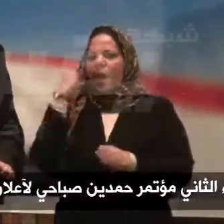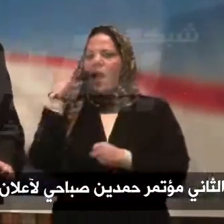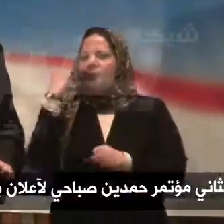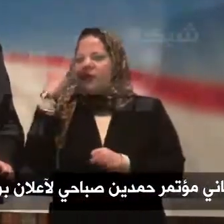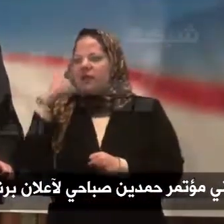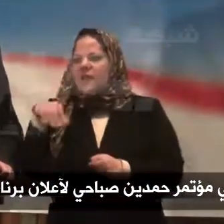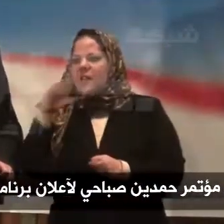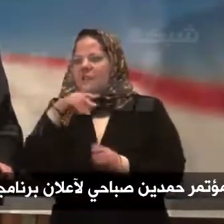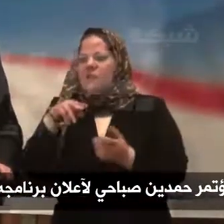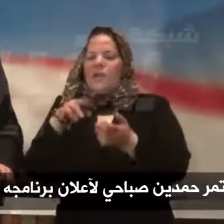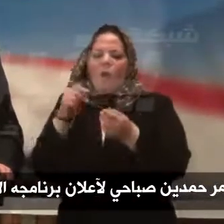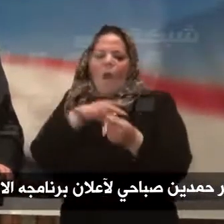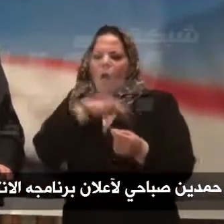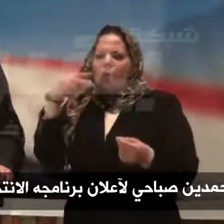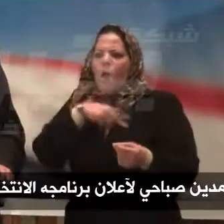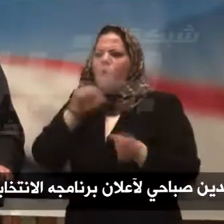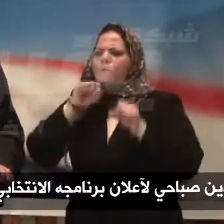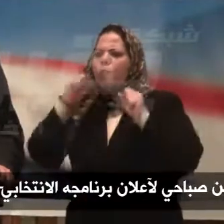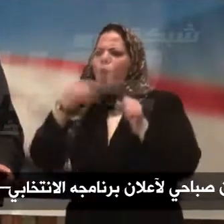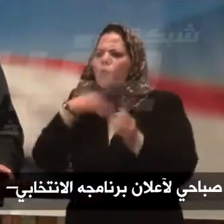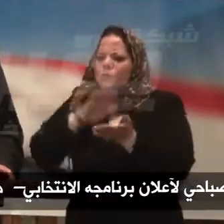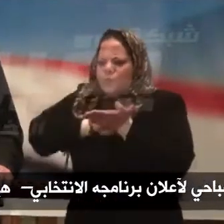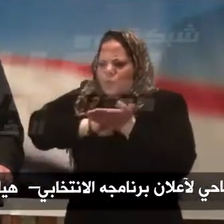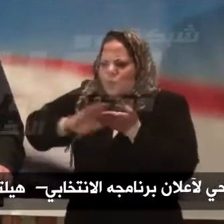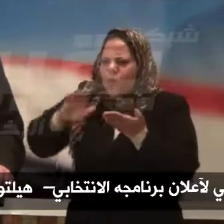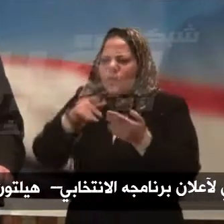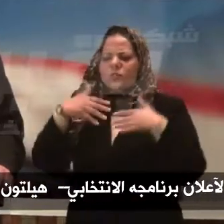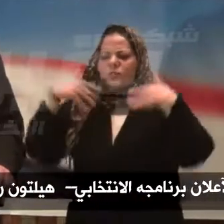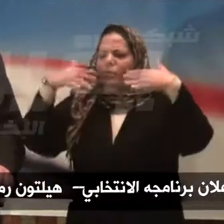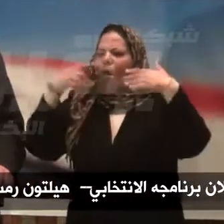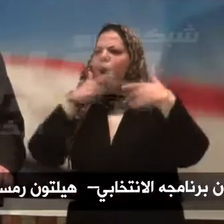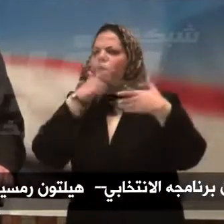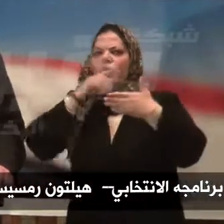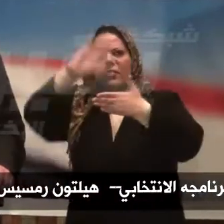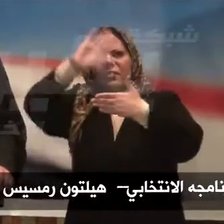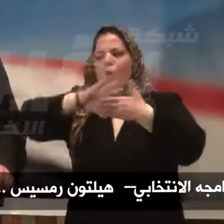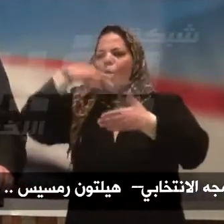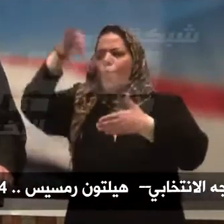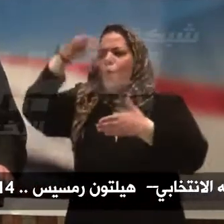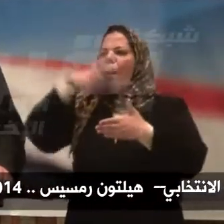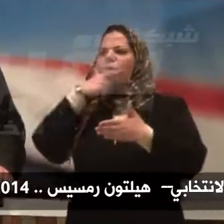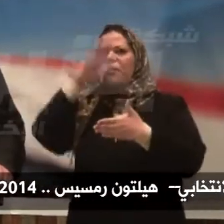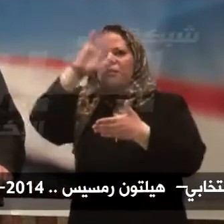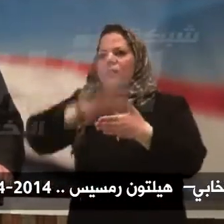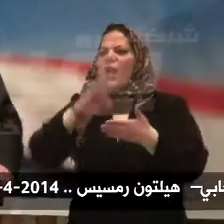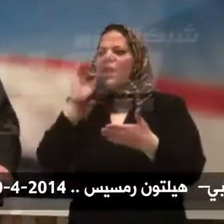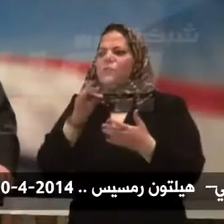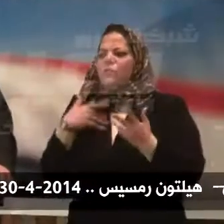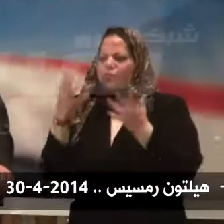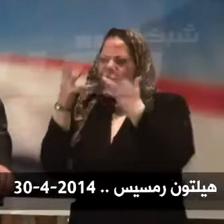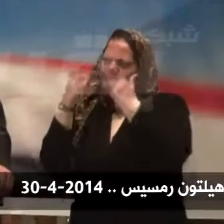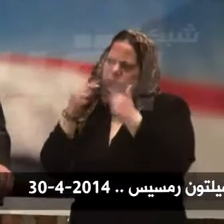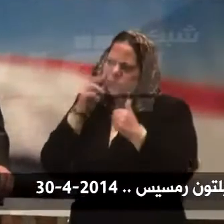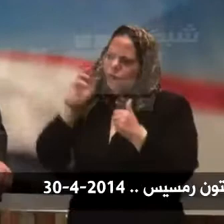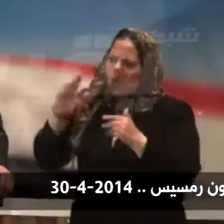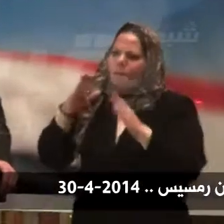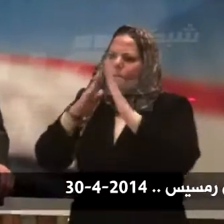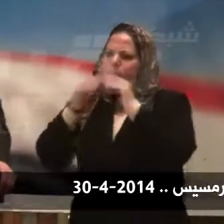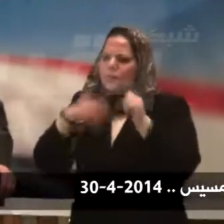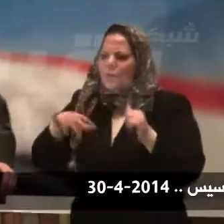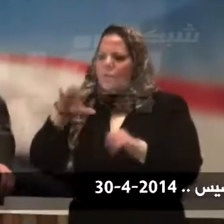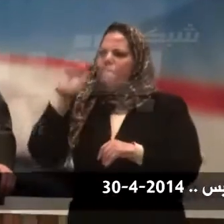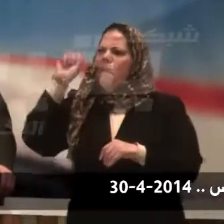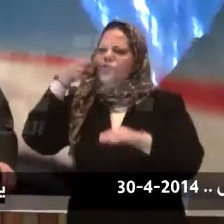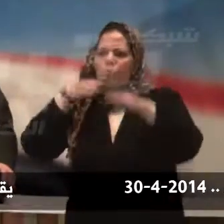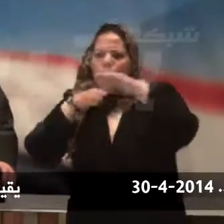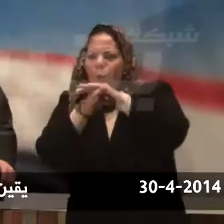من ان تكون خالية من الفساد شفافة قابلا المحاسبة من مجتمعها وبرلمانها